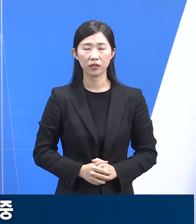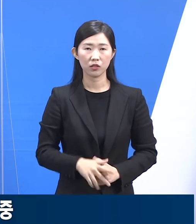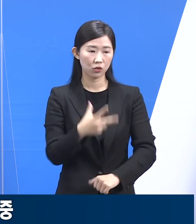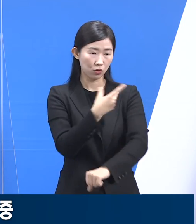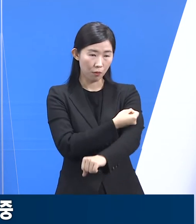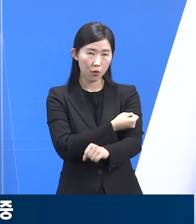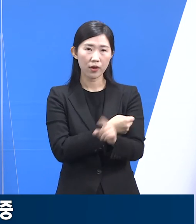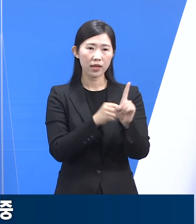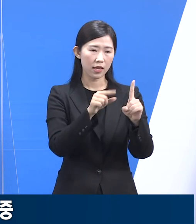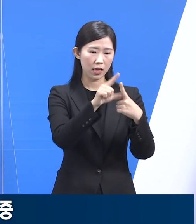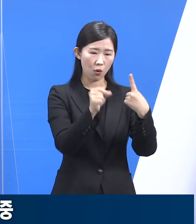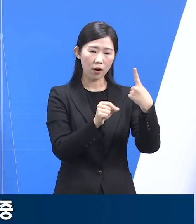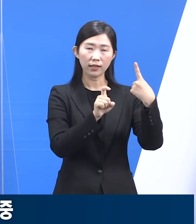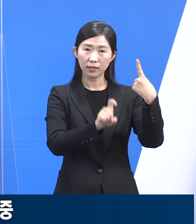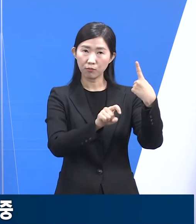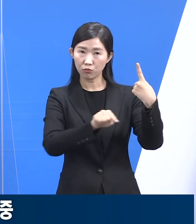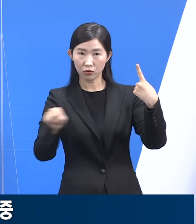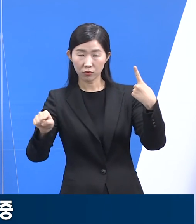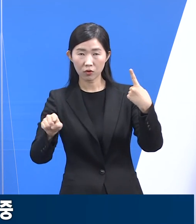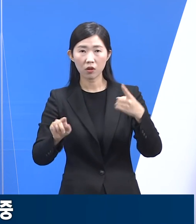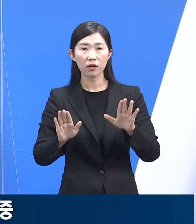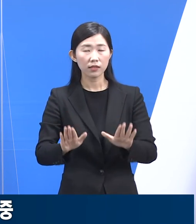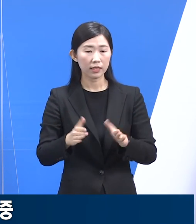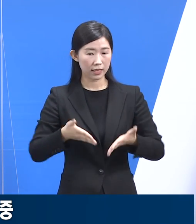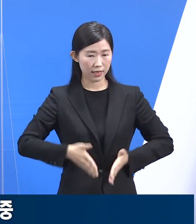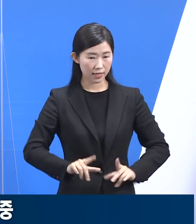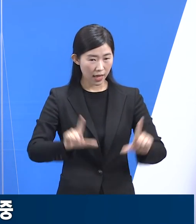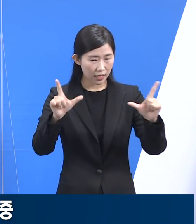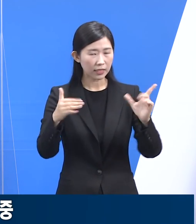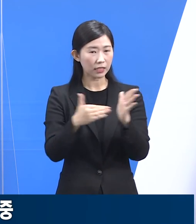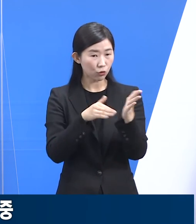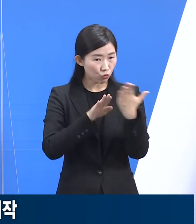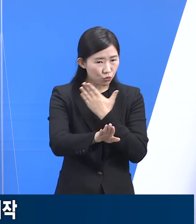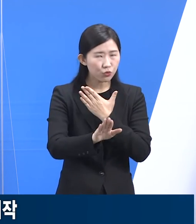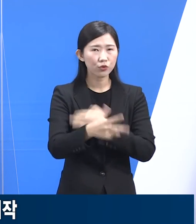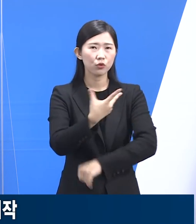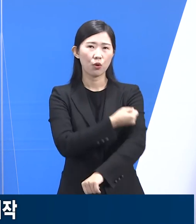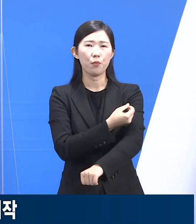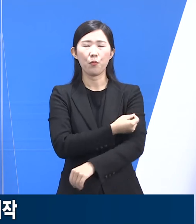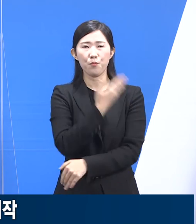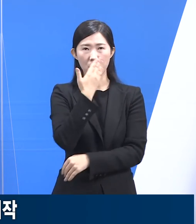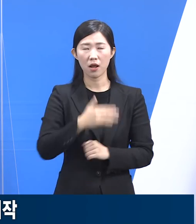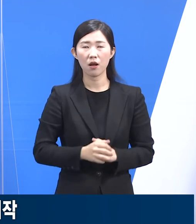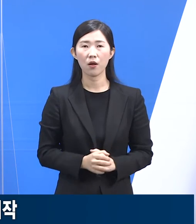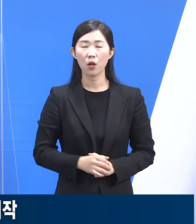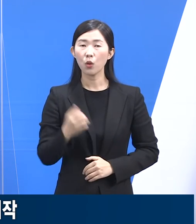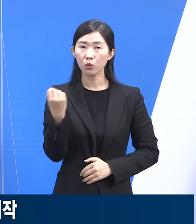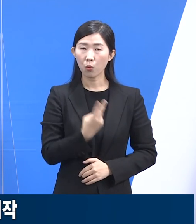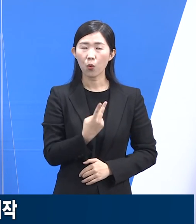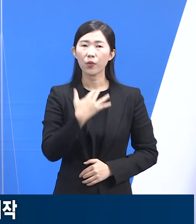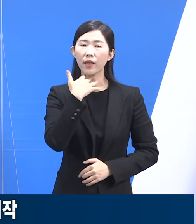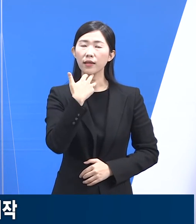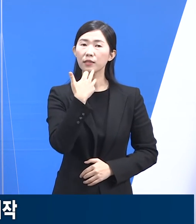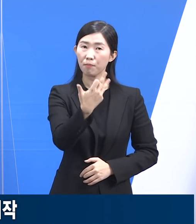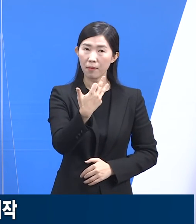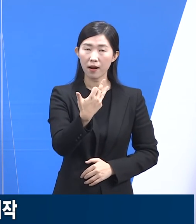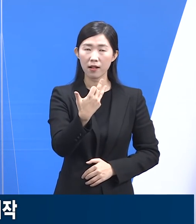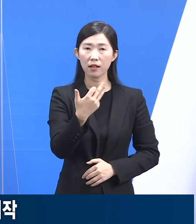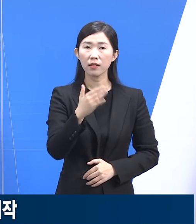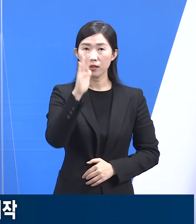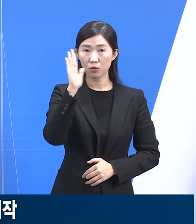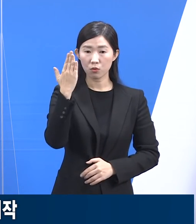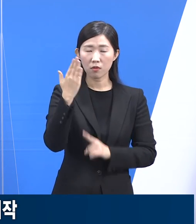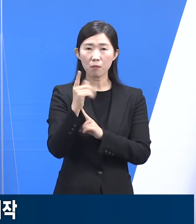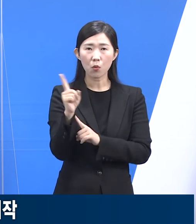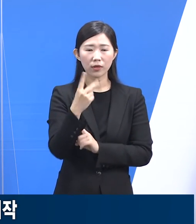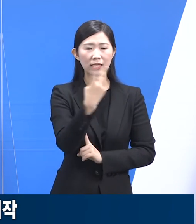1월 12일부터 실시되며 생일이 지난 경우에만 접종이 가능합니다. 또한 올해 18세가 되는 2004년생 청소년 백신 대상